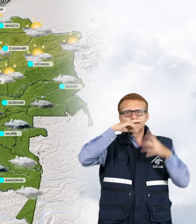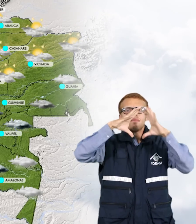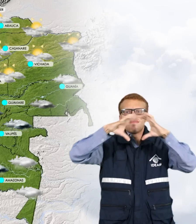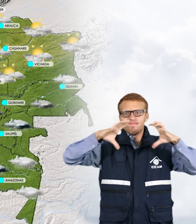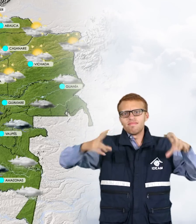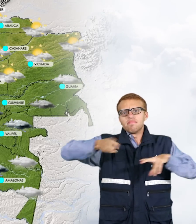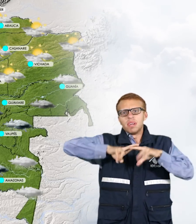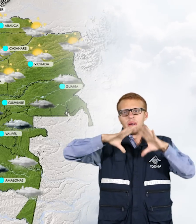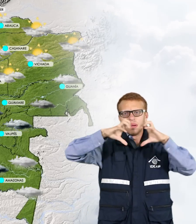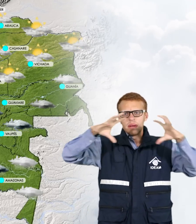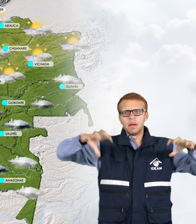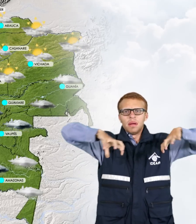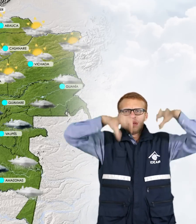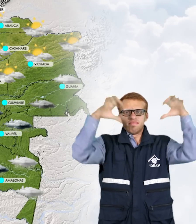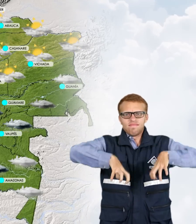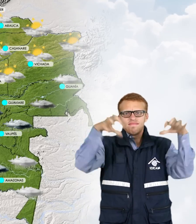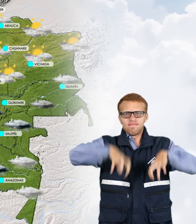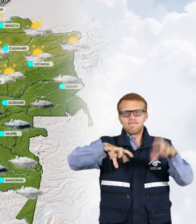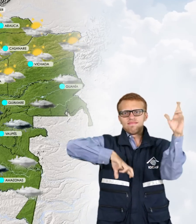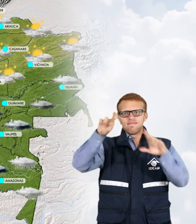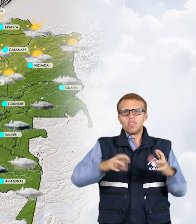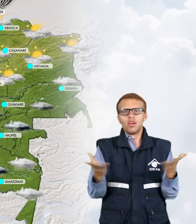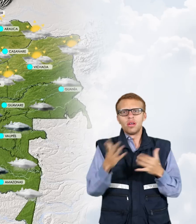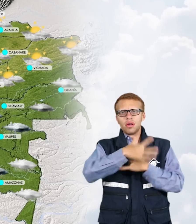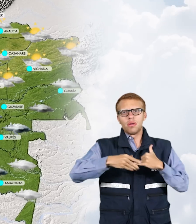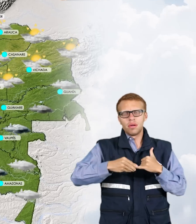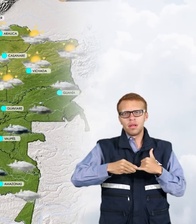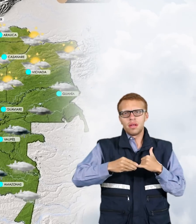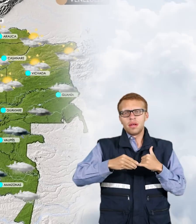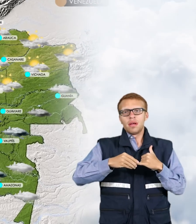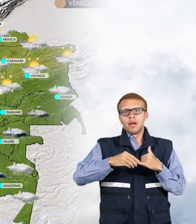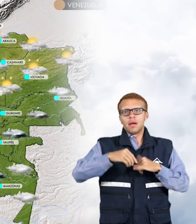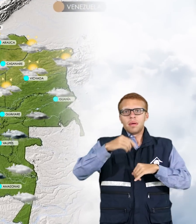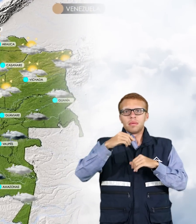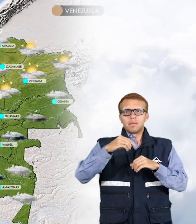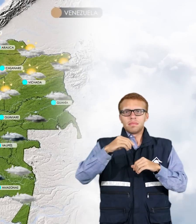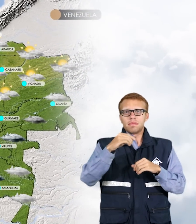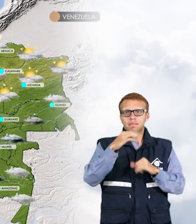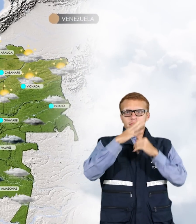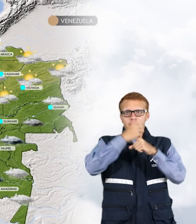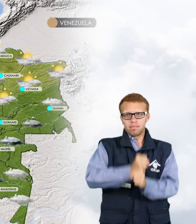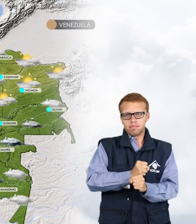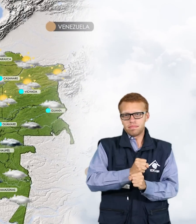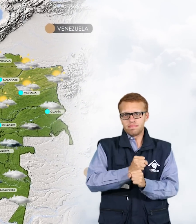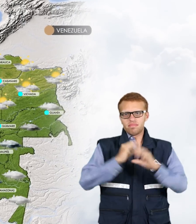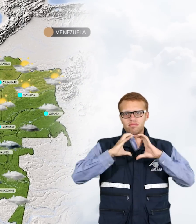en algunos casos con tormentas eléctricas en Guainía, Guaviare, Baupés, Caquetá y Amazonas.